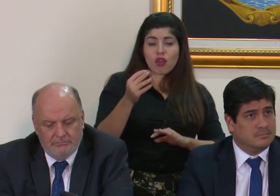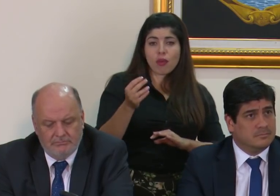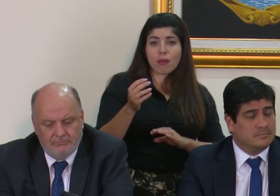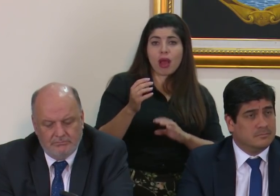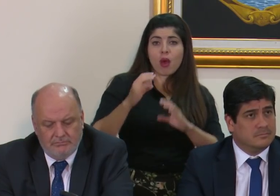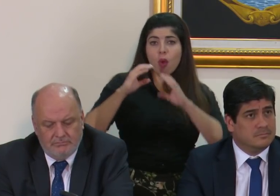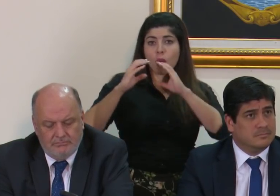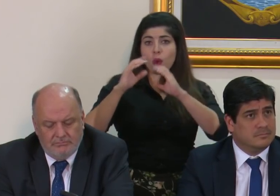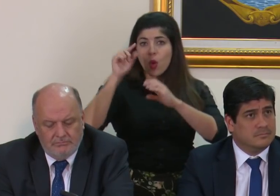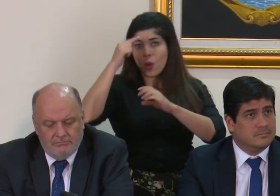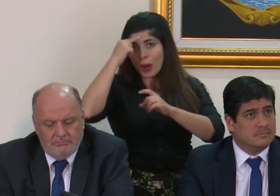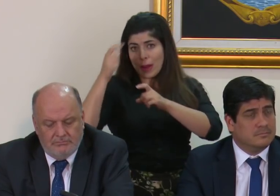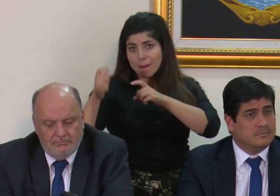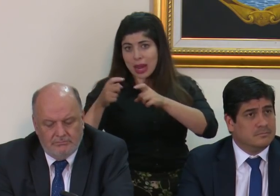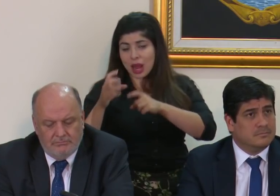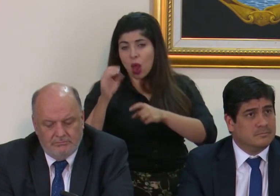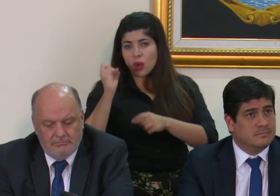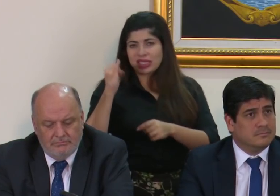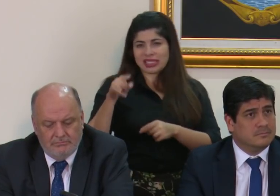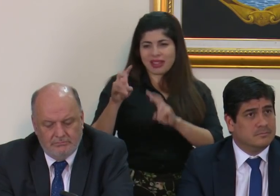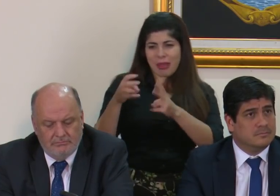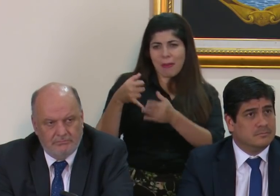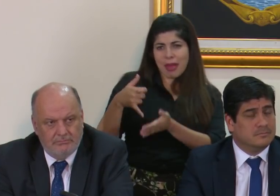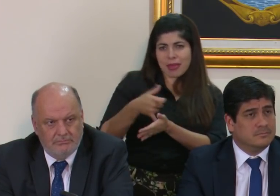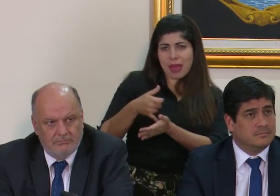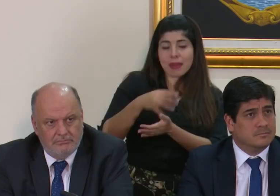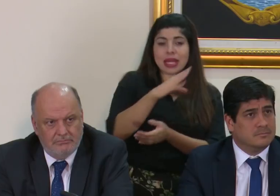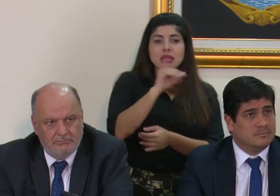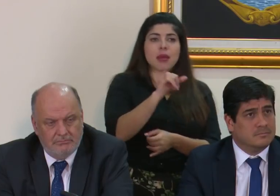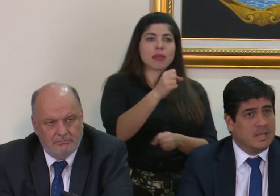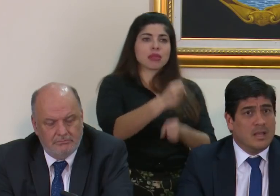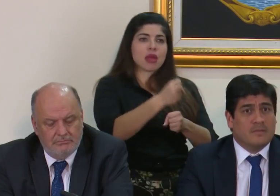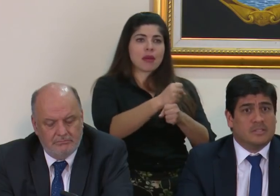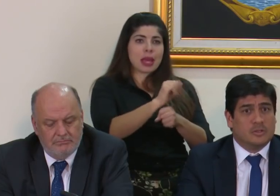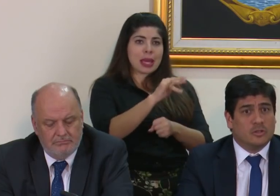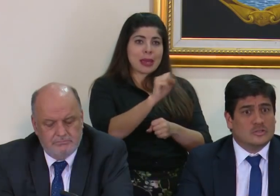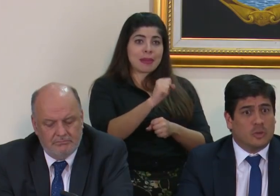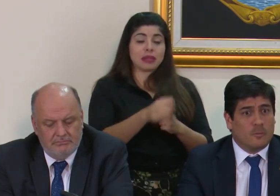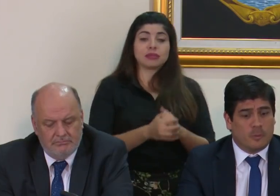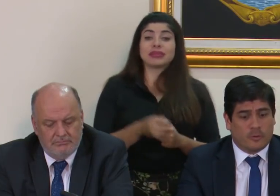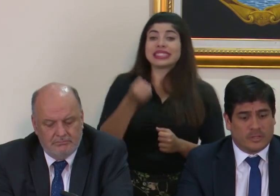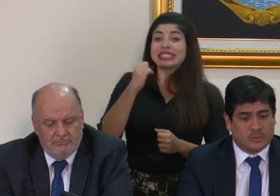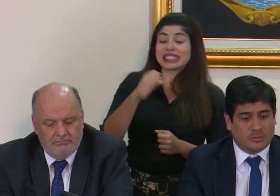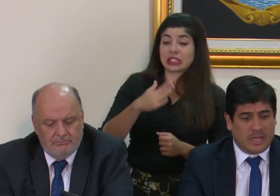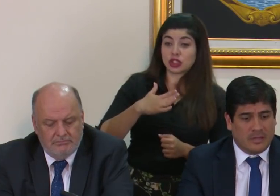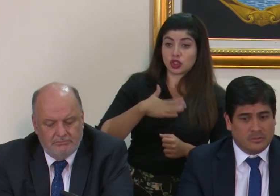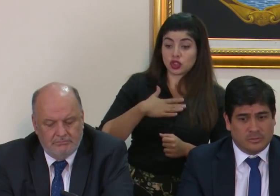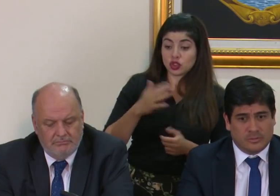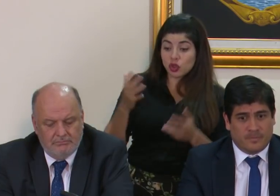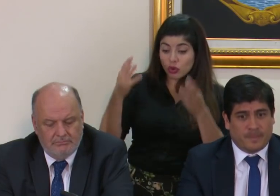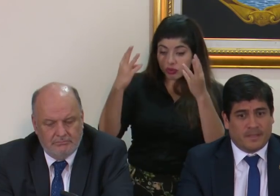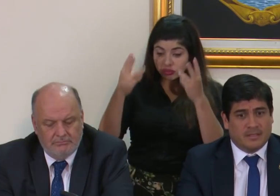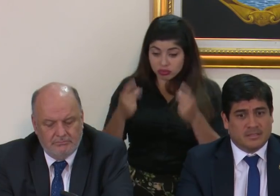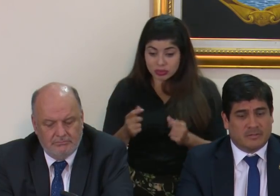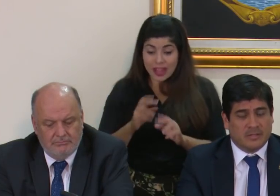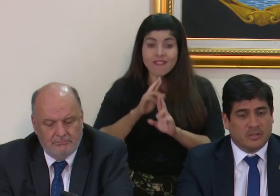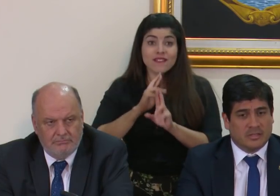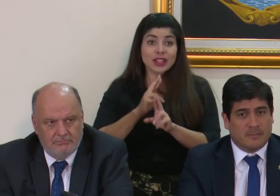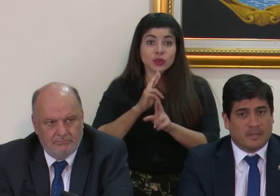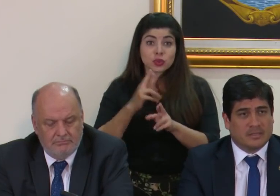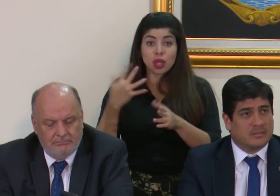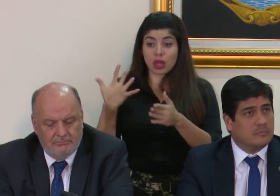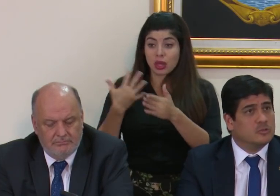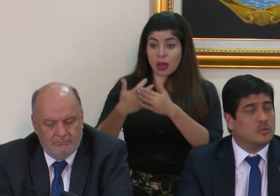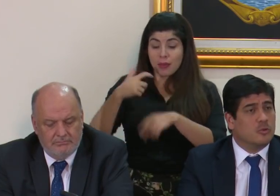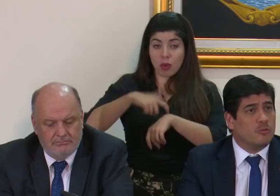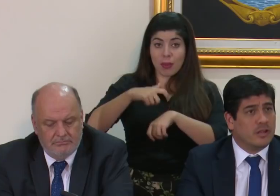comunicación del gobierno, si hay una debilidad o no, también la gestión de Limas. si yo los tomo por resultados cerrando